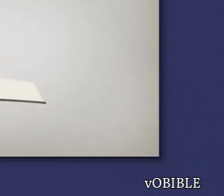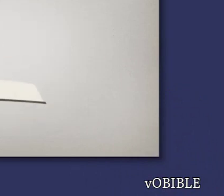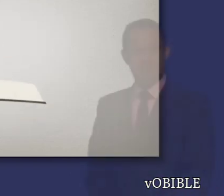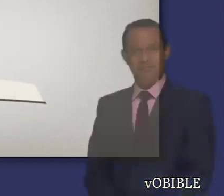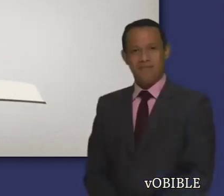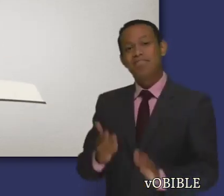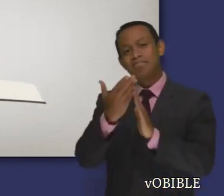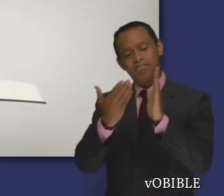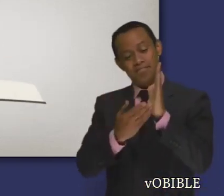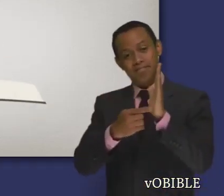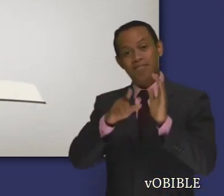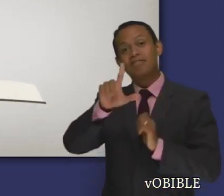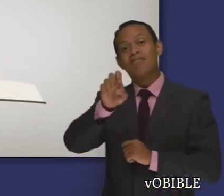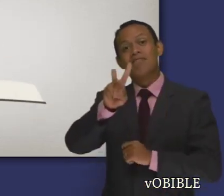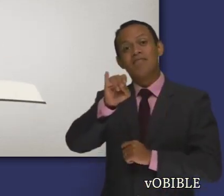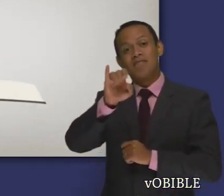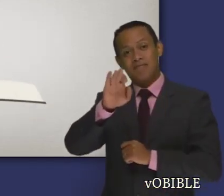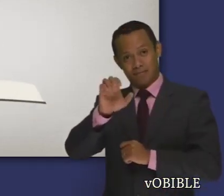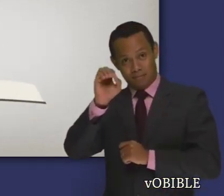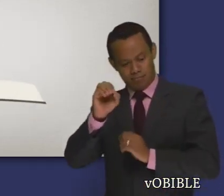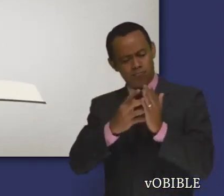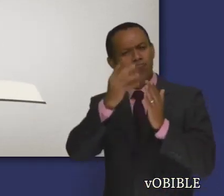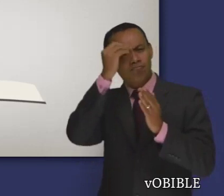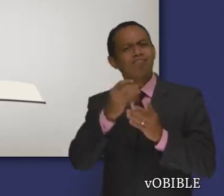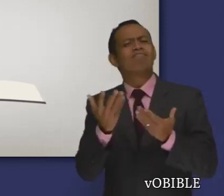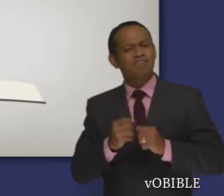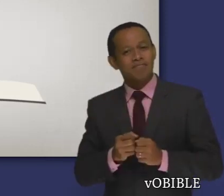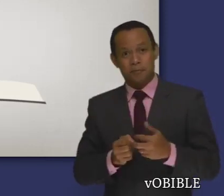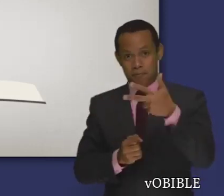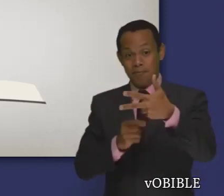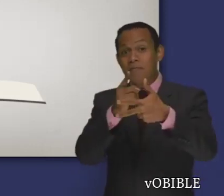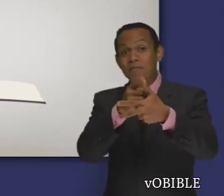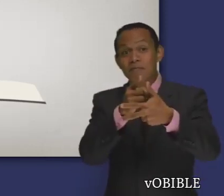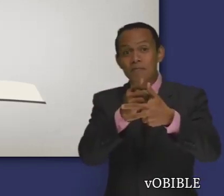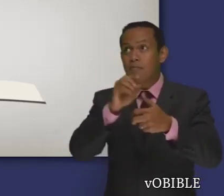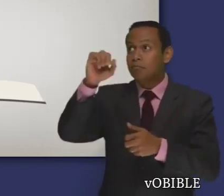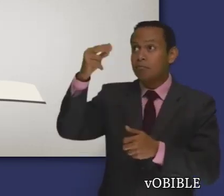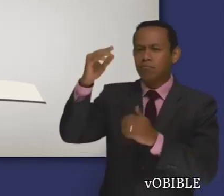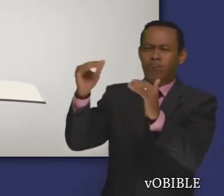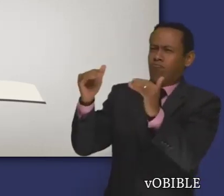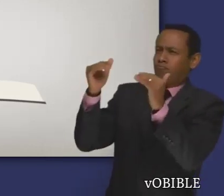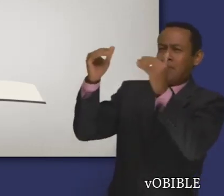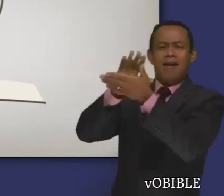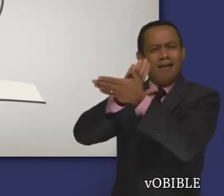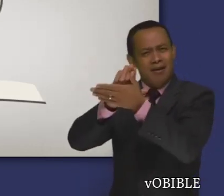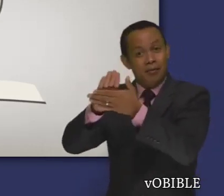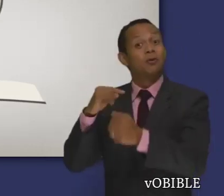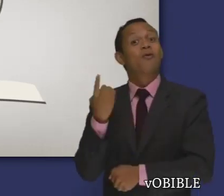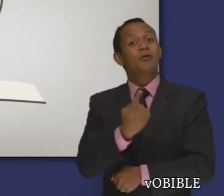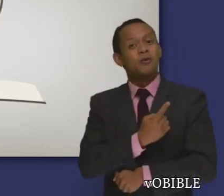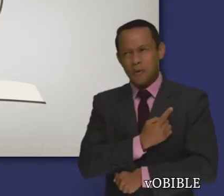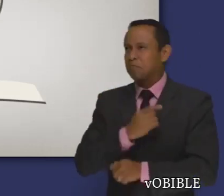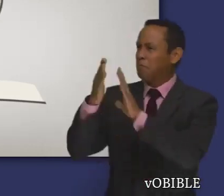Cuando lea el libro de Levítico, fíjese en que debemos tratar de ser santos como Jehová. En las